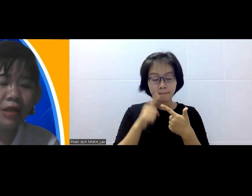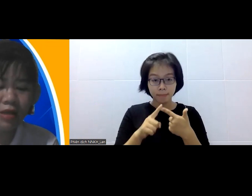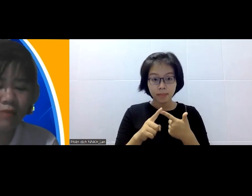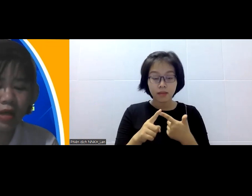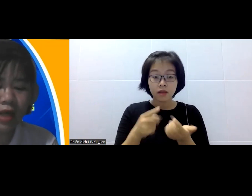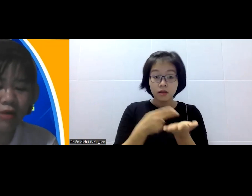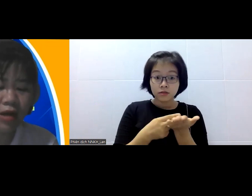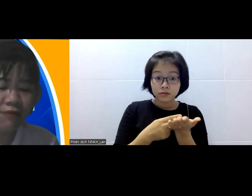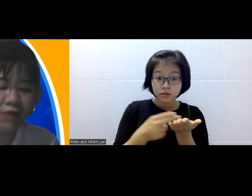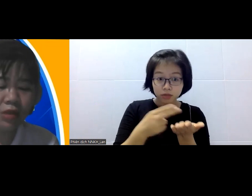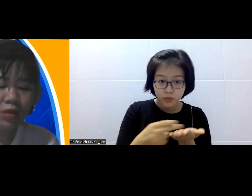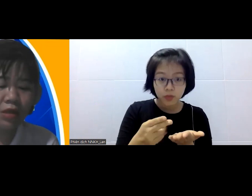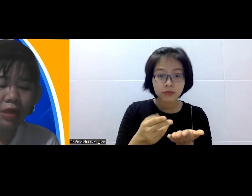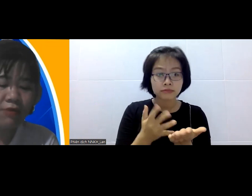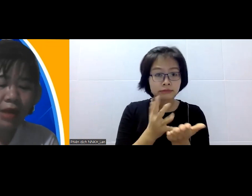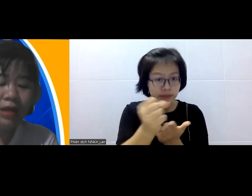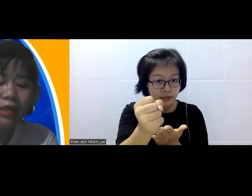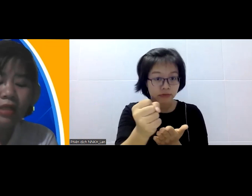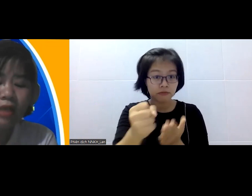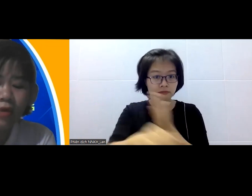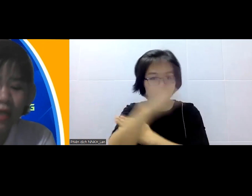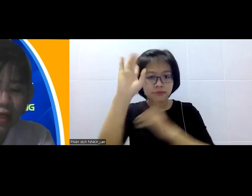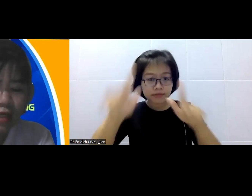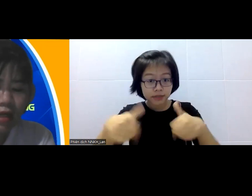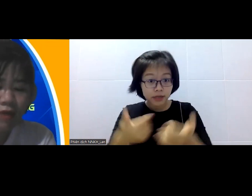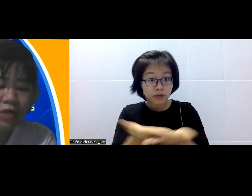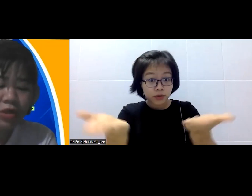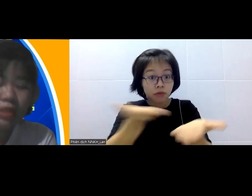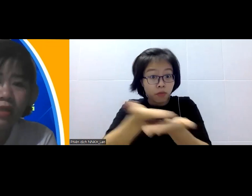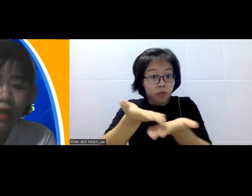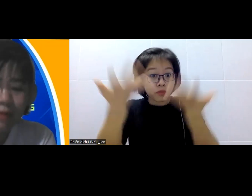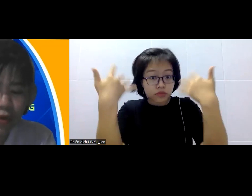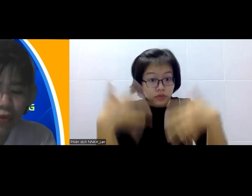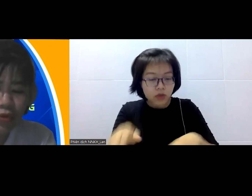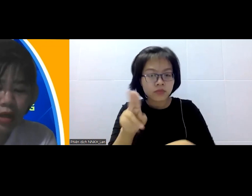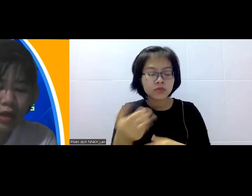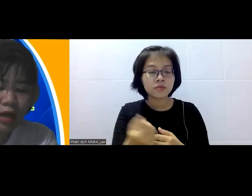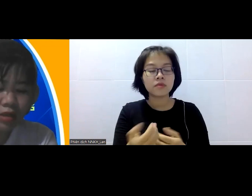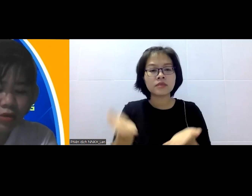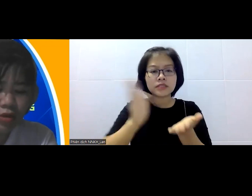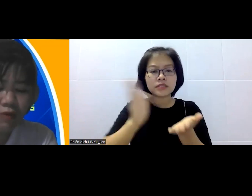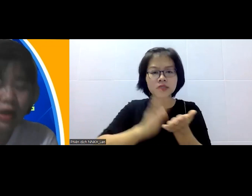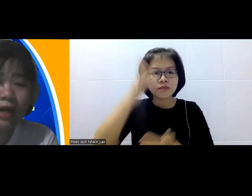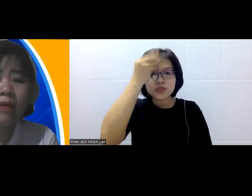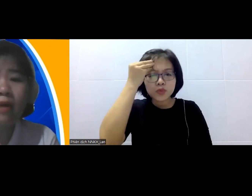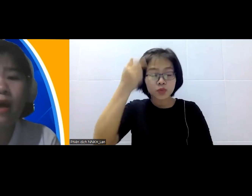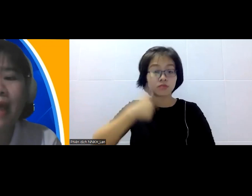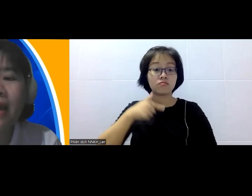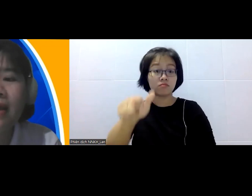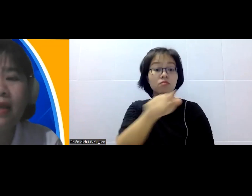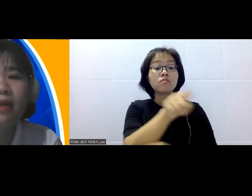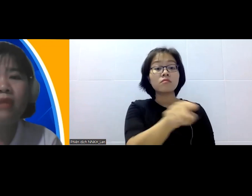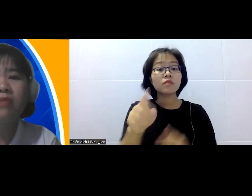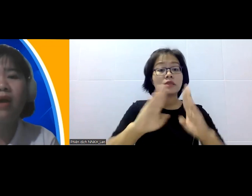những